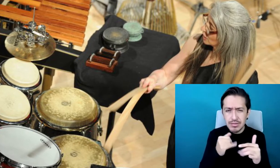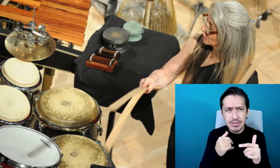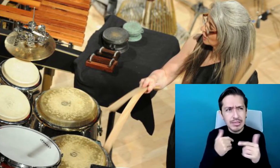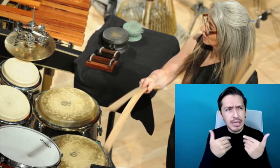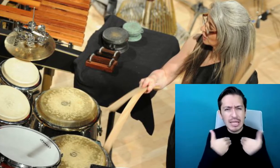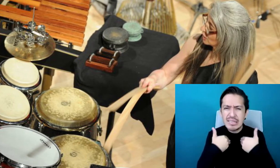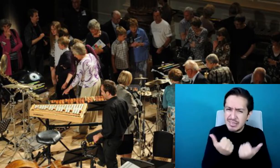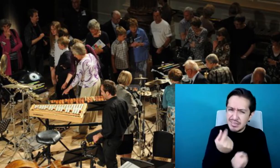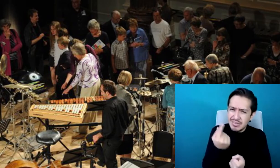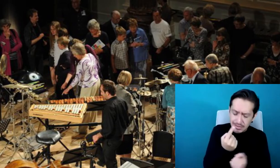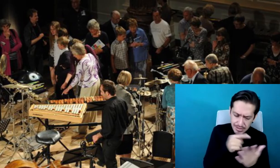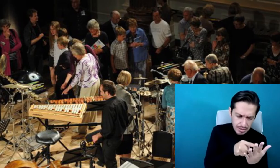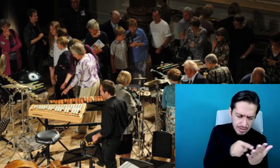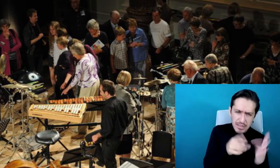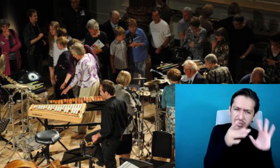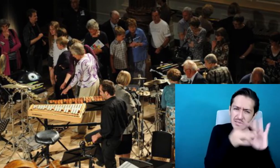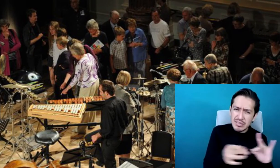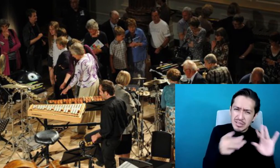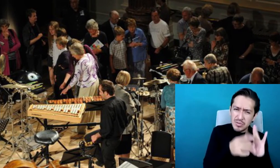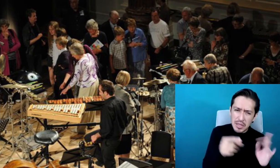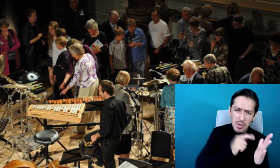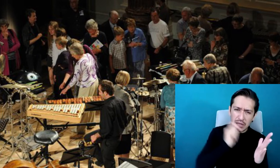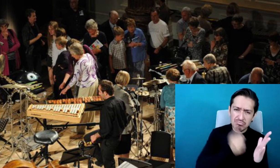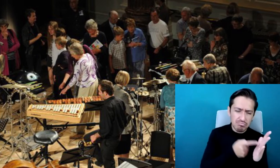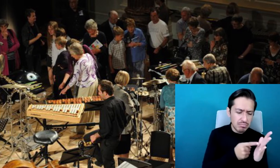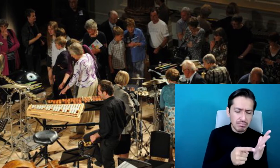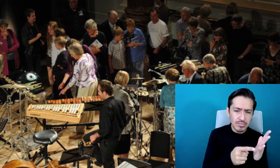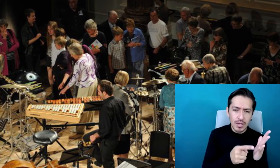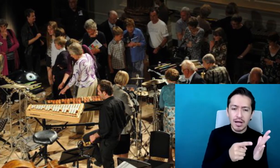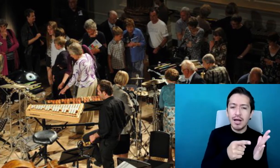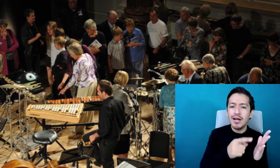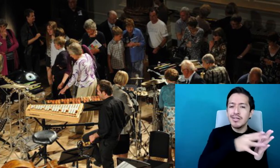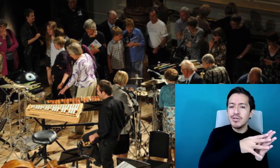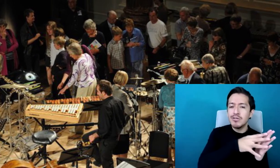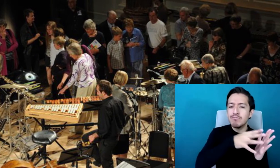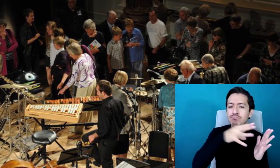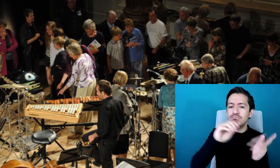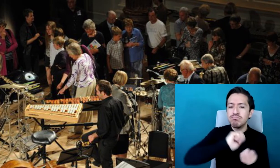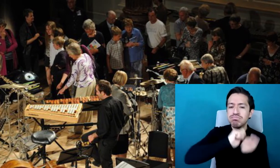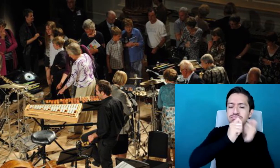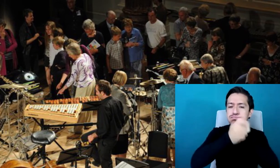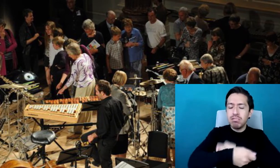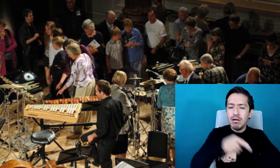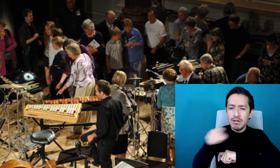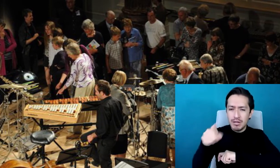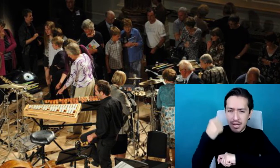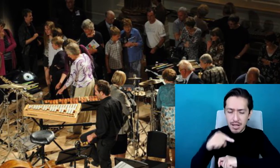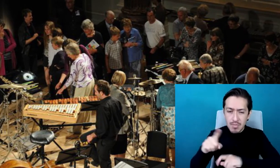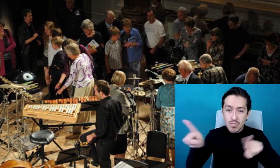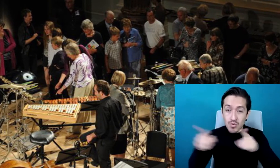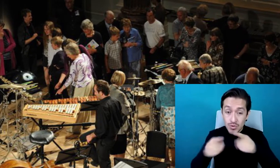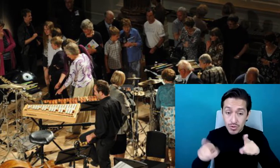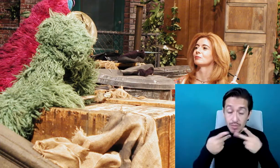y extrapolarla al espacio en el que te encuentras, tomando en cuenta al público. Entonces, yo lo que